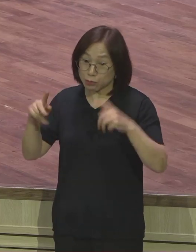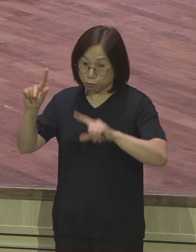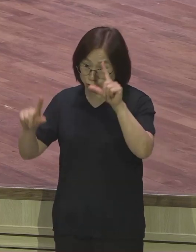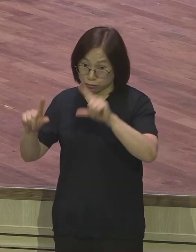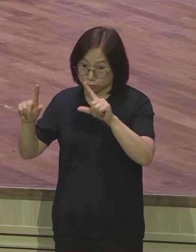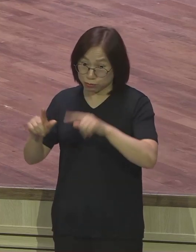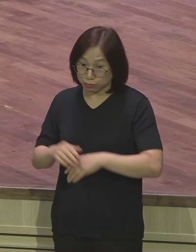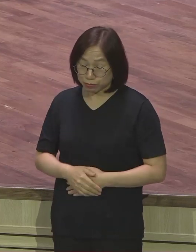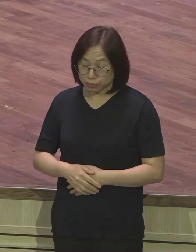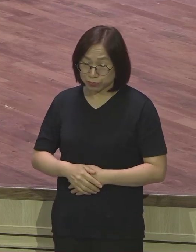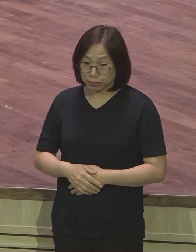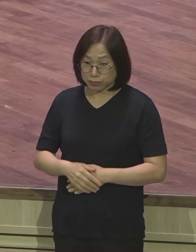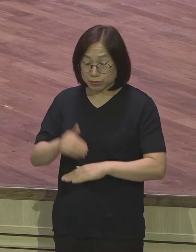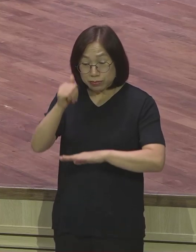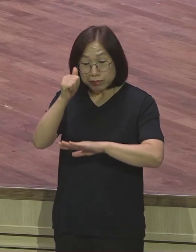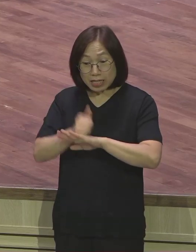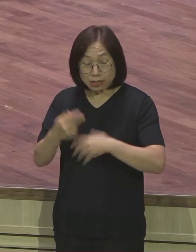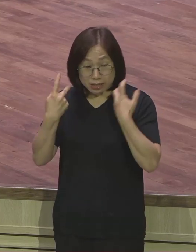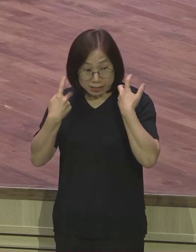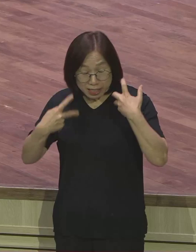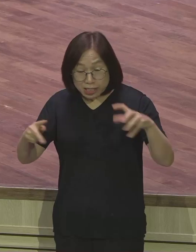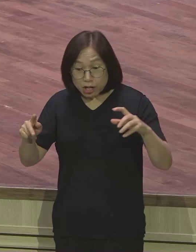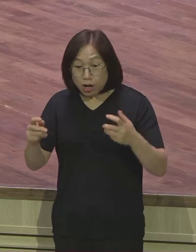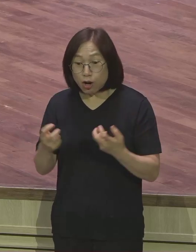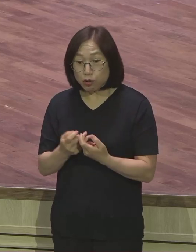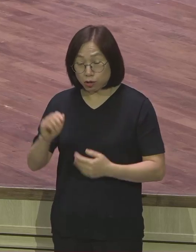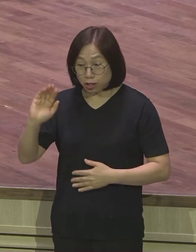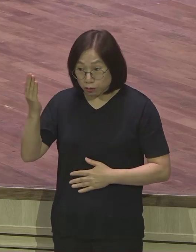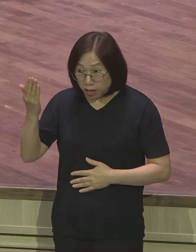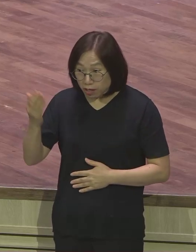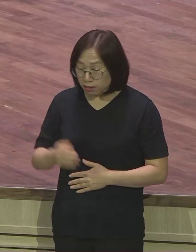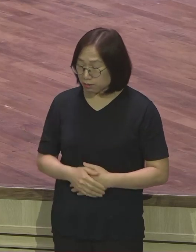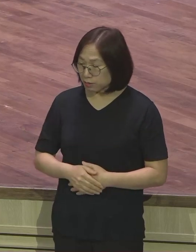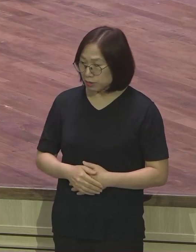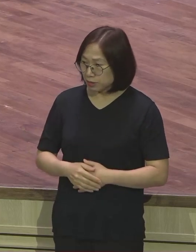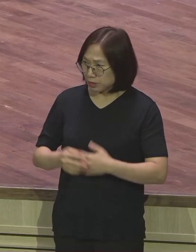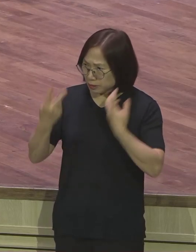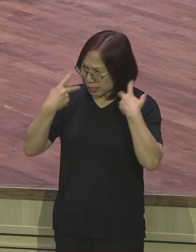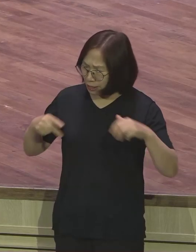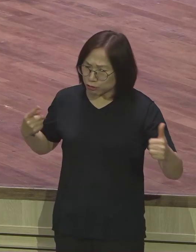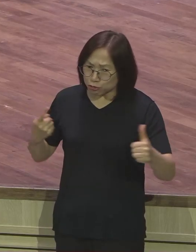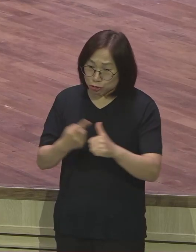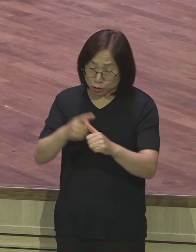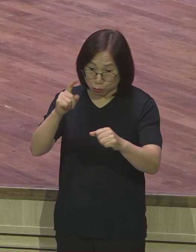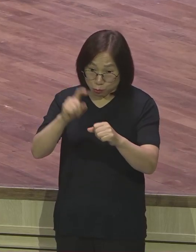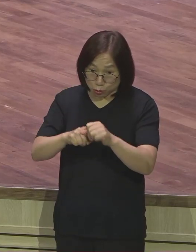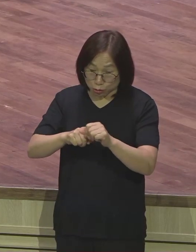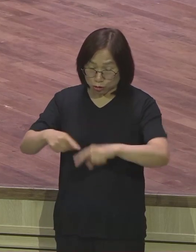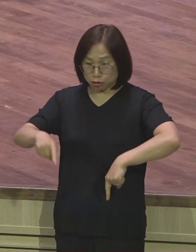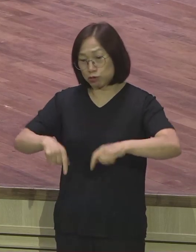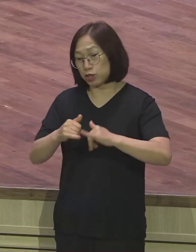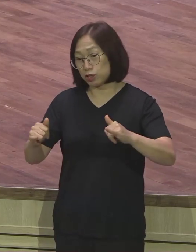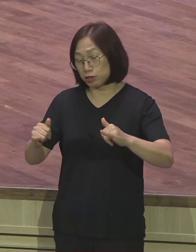다니엘이 어떻게 되었습니까? 그리고 다니엘을 죽이려고 모함했던 그 바벨론 정치인들 어떻게 되었습니까?